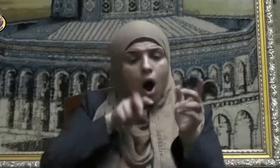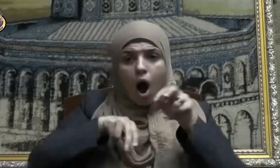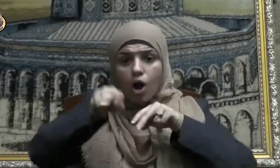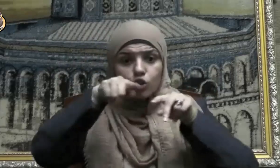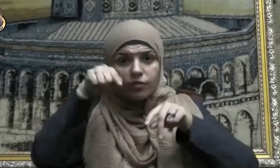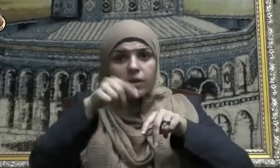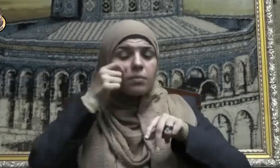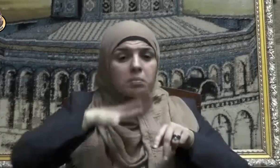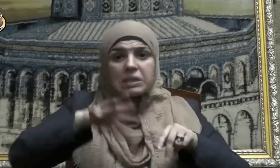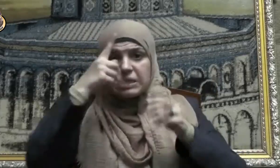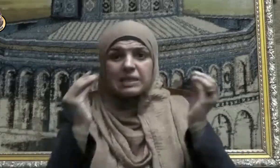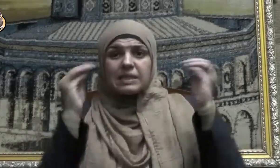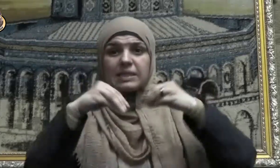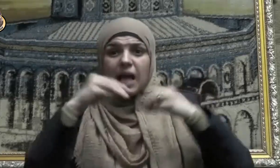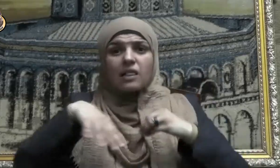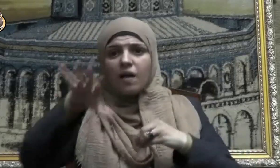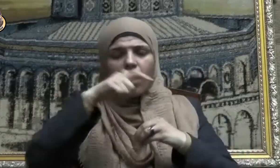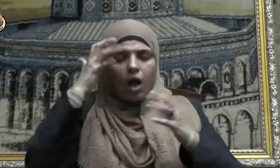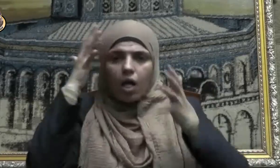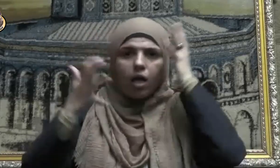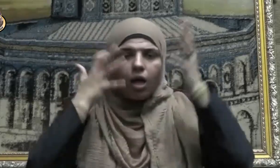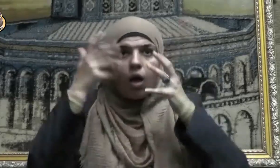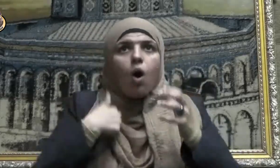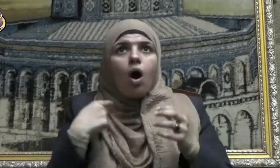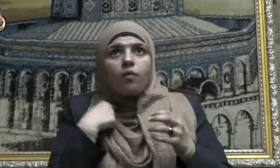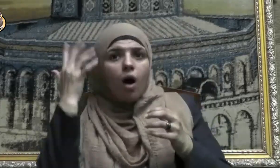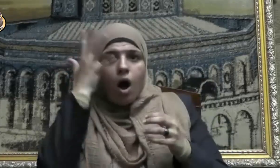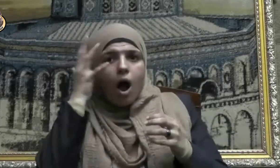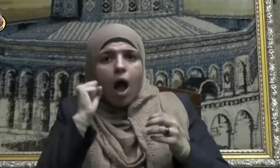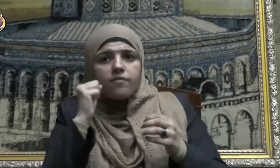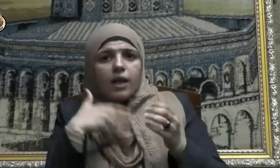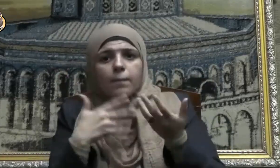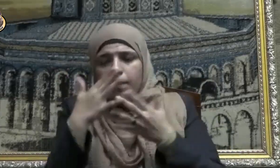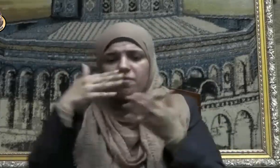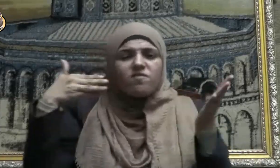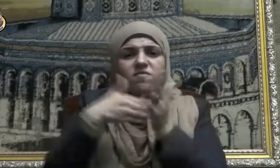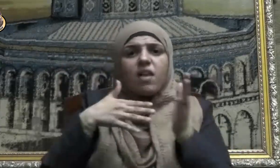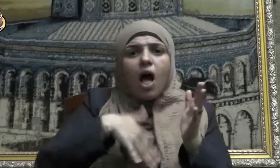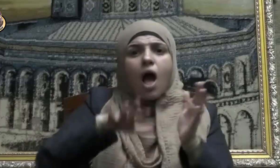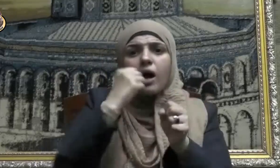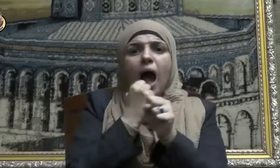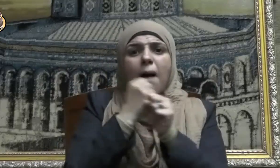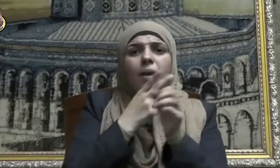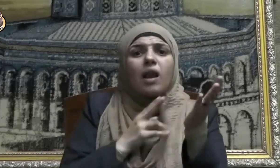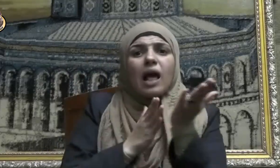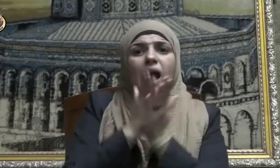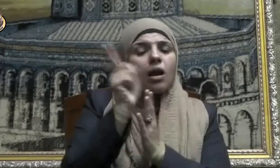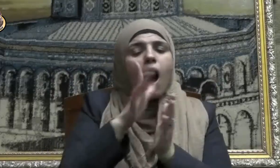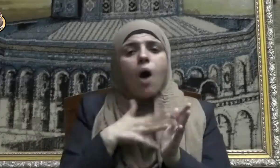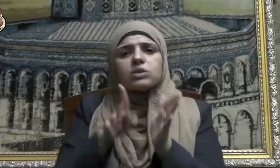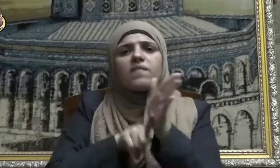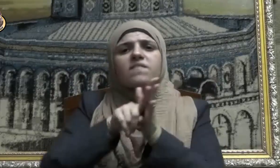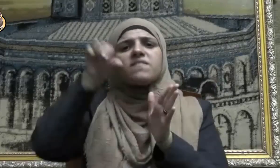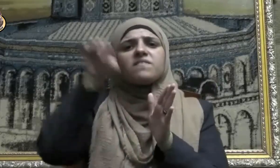زادوكم إلا خبالا ولأوضعوا خلالكم يبغونكم الفتنة وفيكم